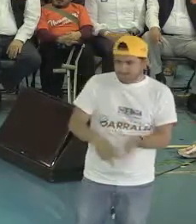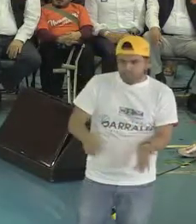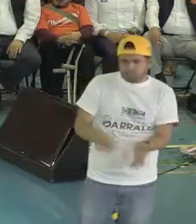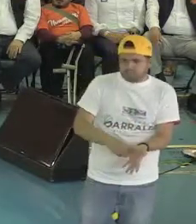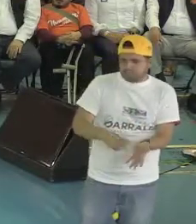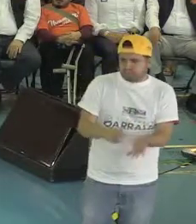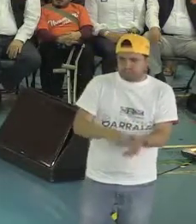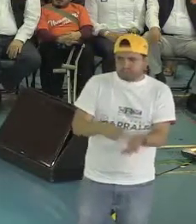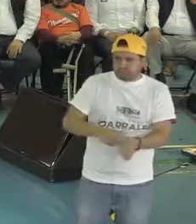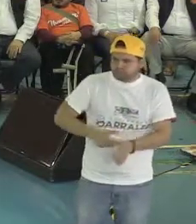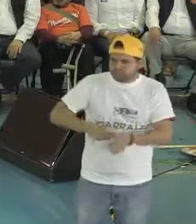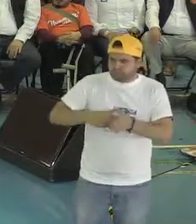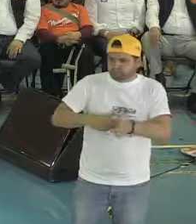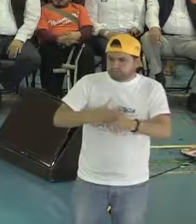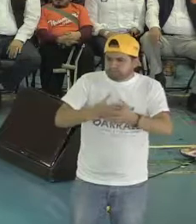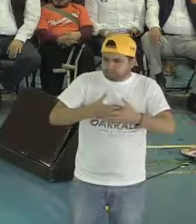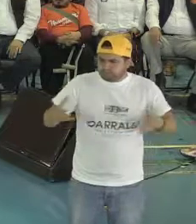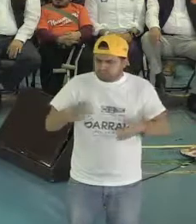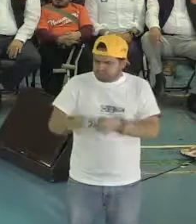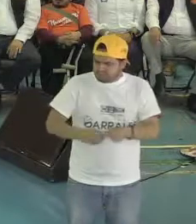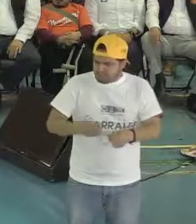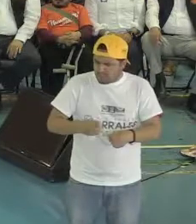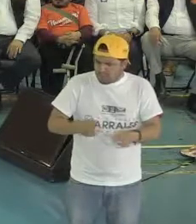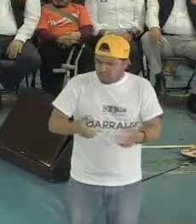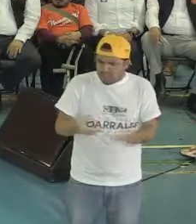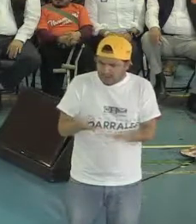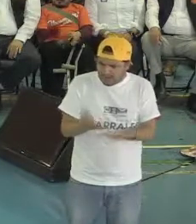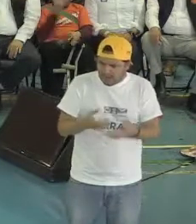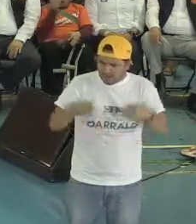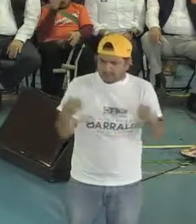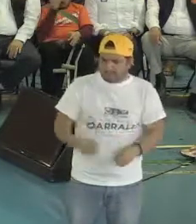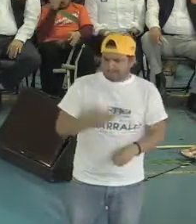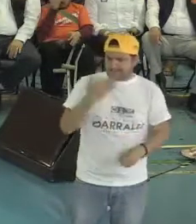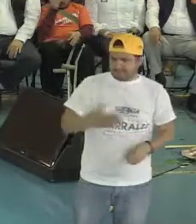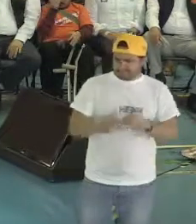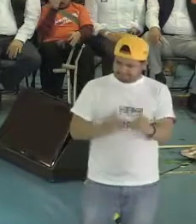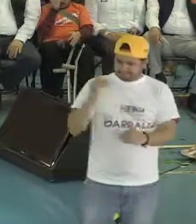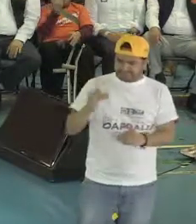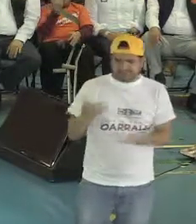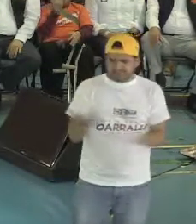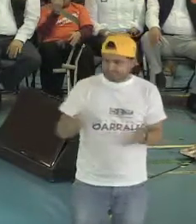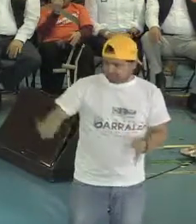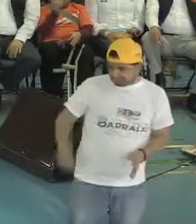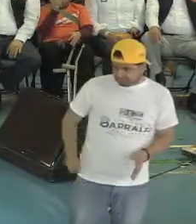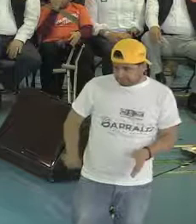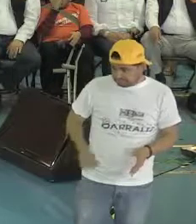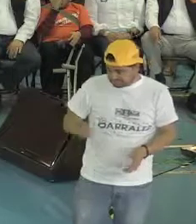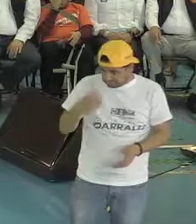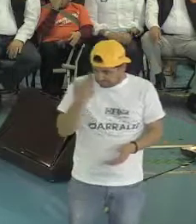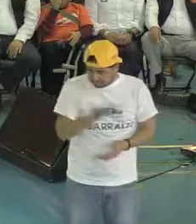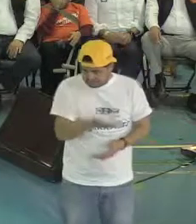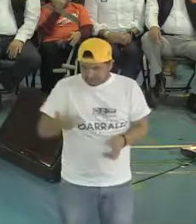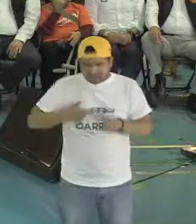enormemente y lo vamos a retribuir. Cuando lleguemos al gobierno, vamos a seguir teniendo reuniones como